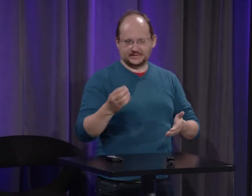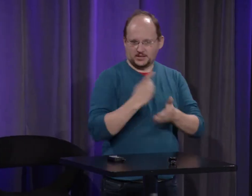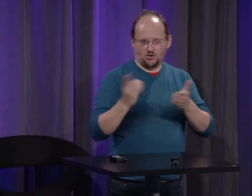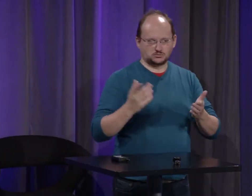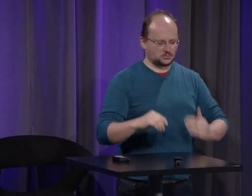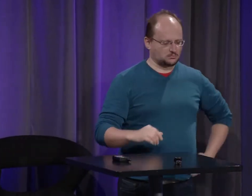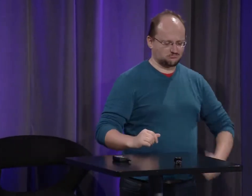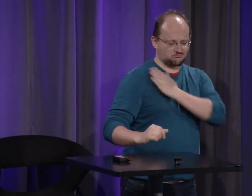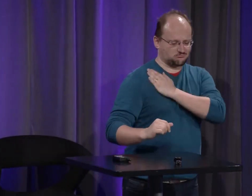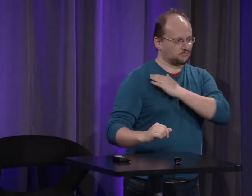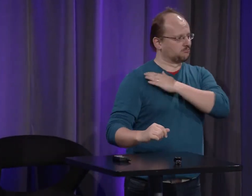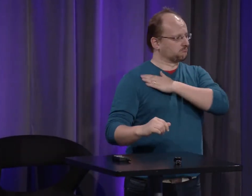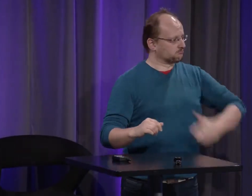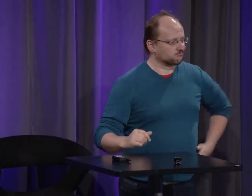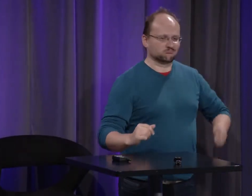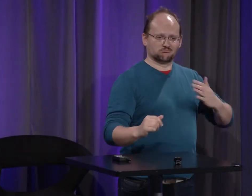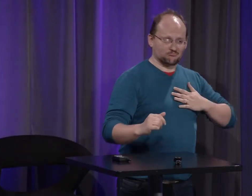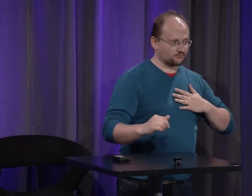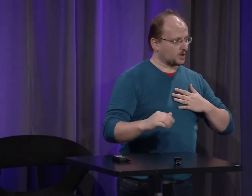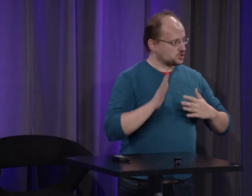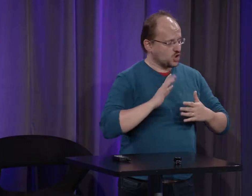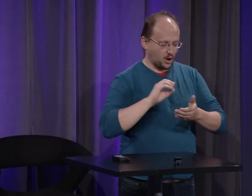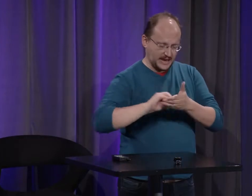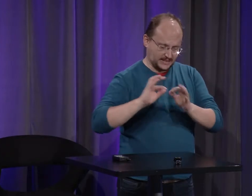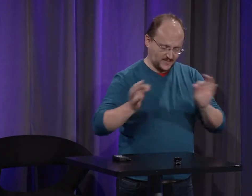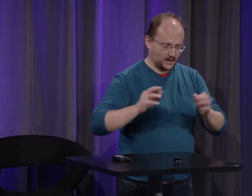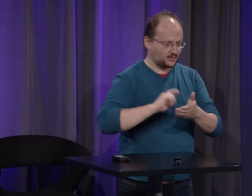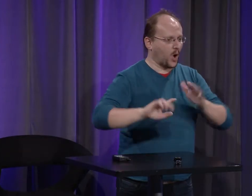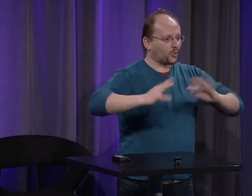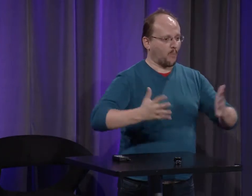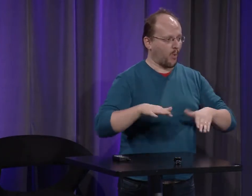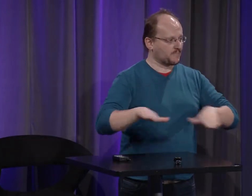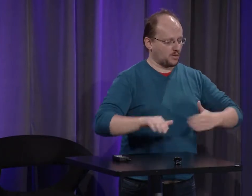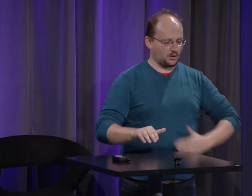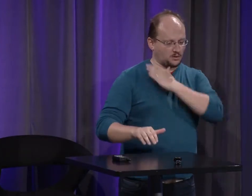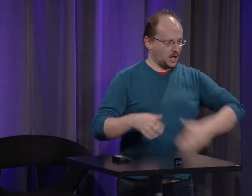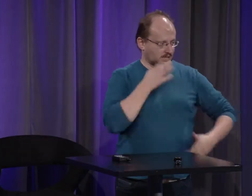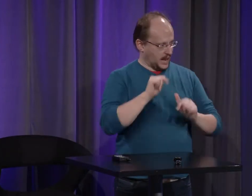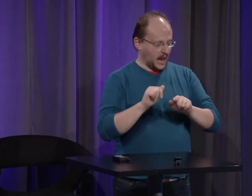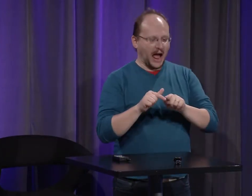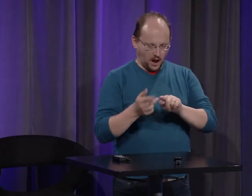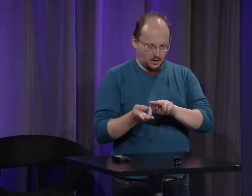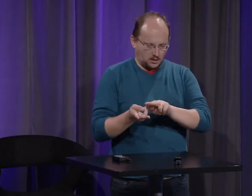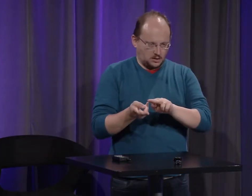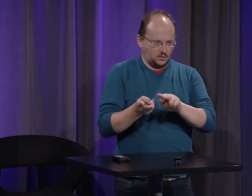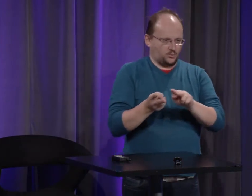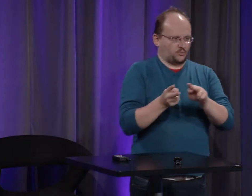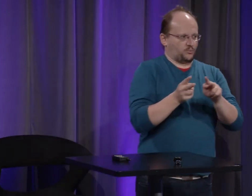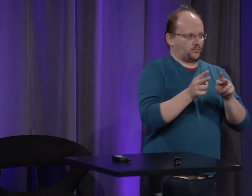des loges déjà est une bonne référence nous a donné les signes de la petite noblesse de la grande noblesse de roi donc on a déjà cela